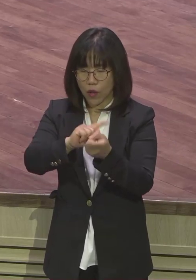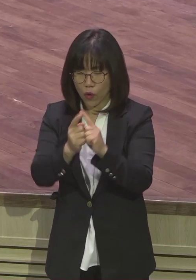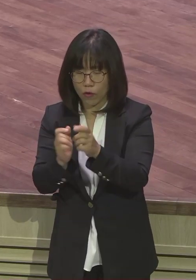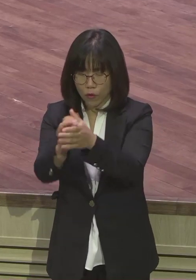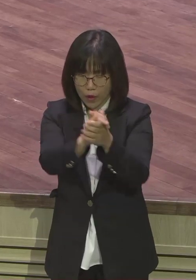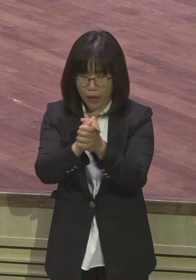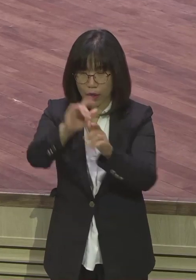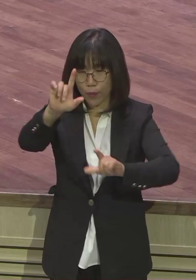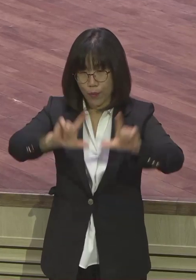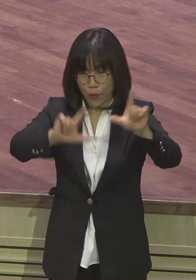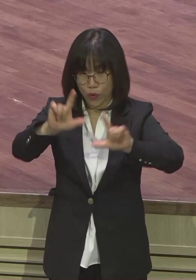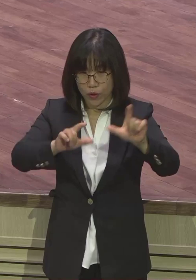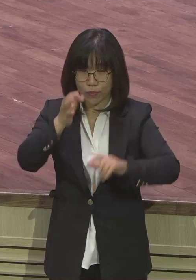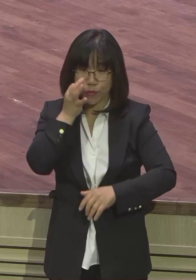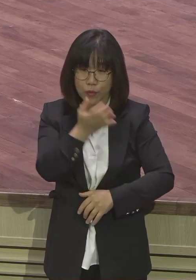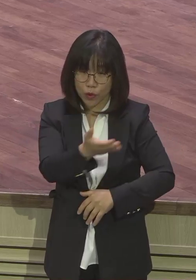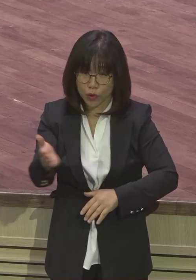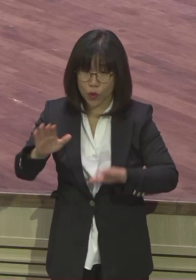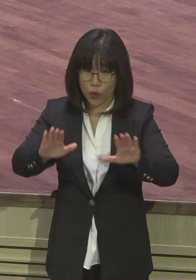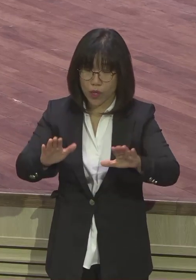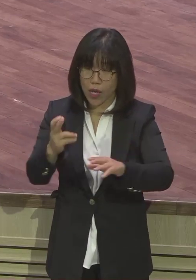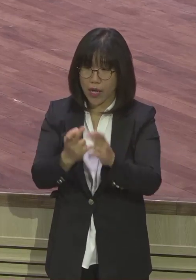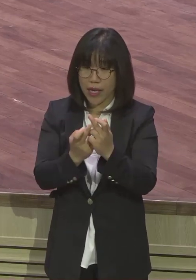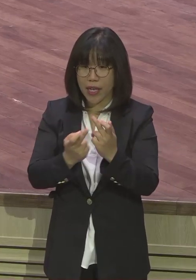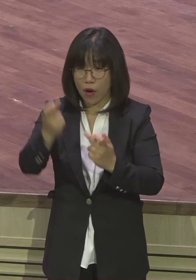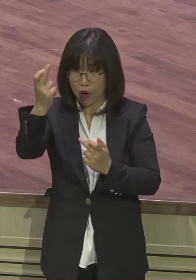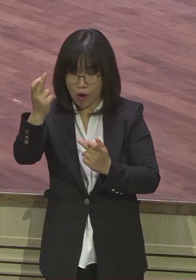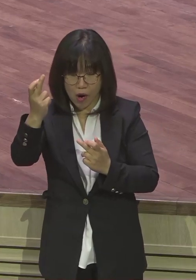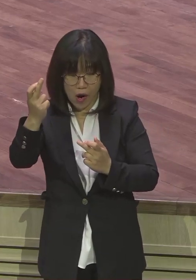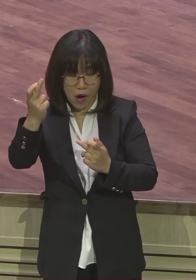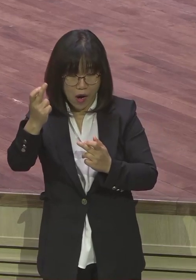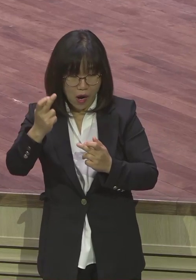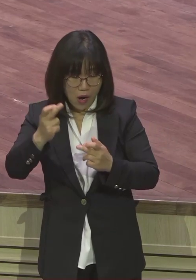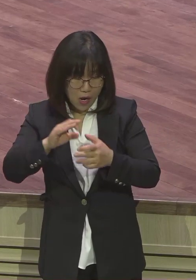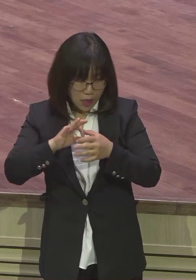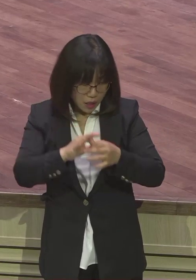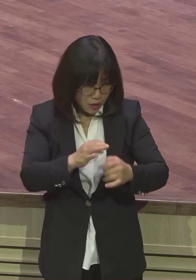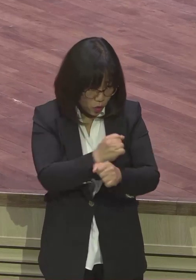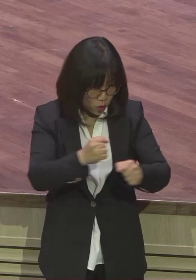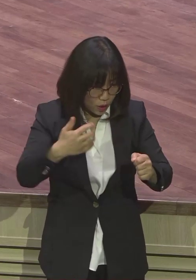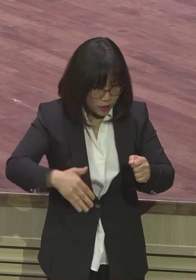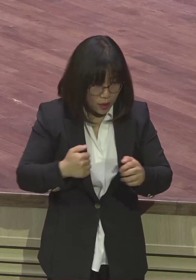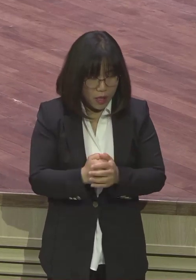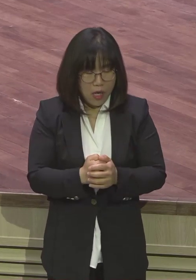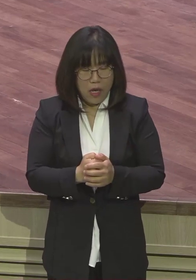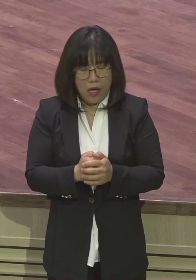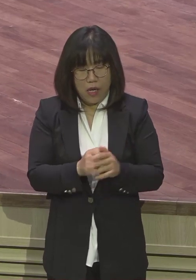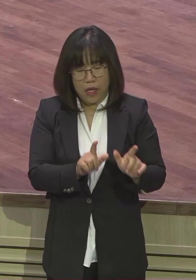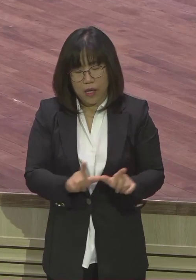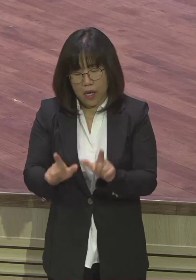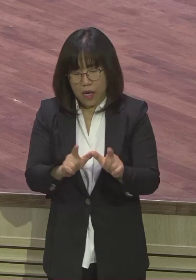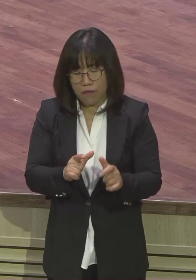형으로부터 용서받지 못했을 때 야곱 인생은요. 항상 사는 게 가스받길이었어요. 늘 불안이었어요.